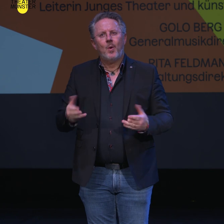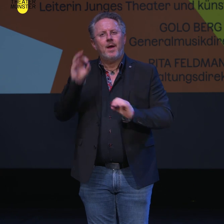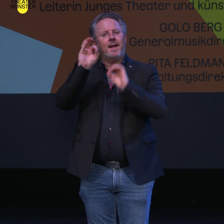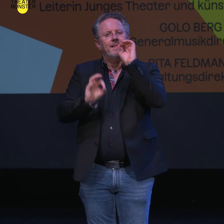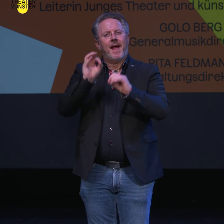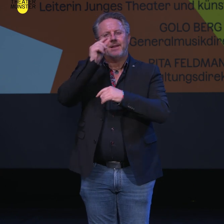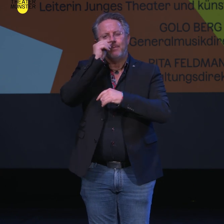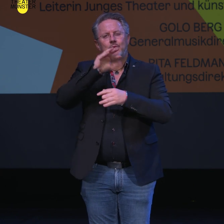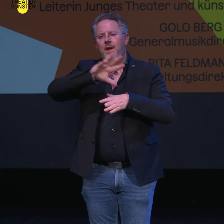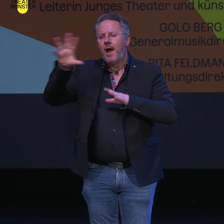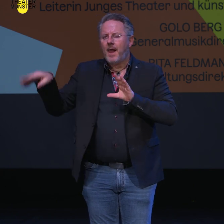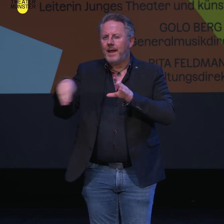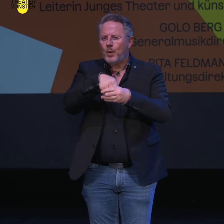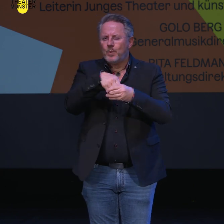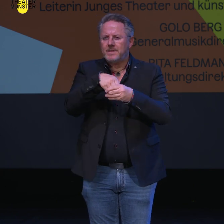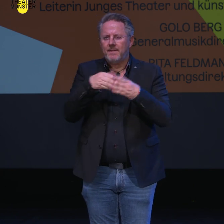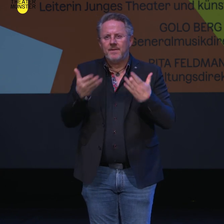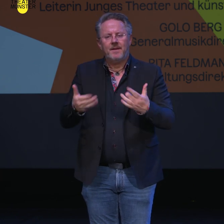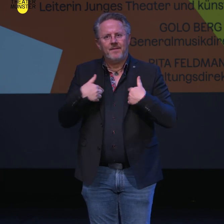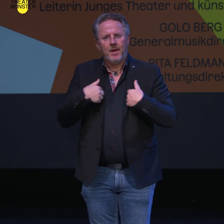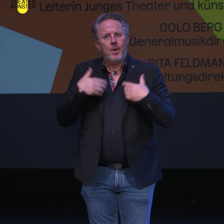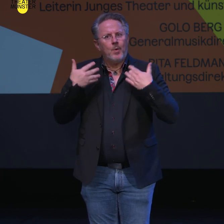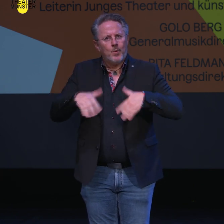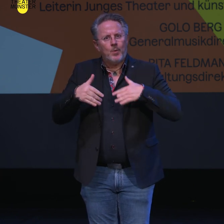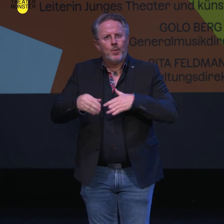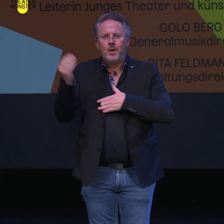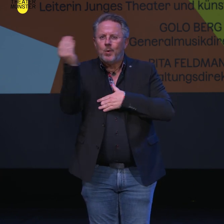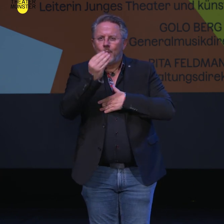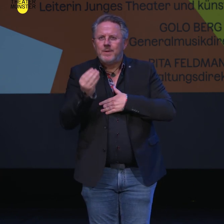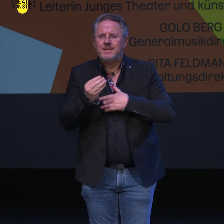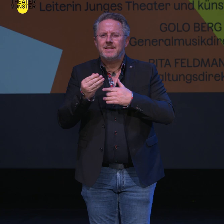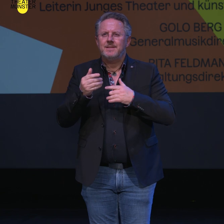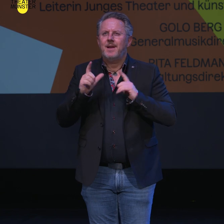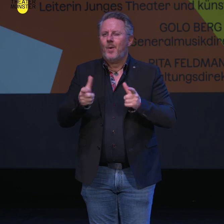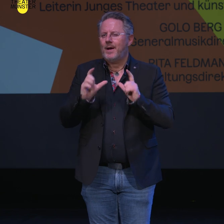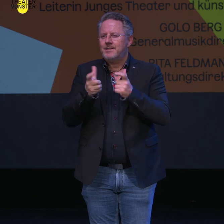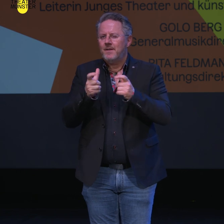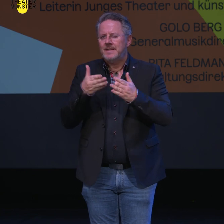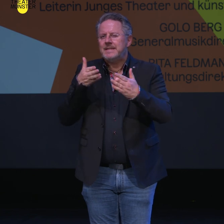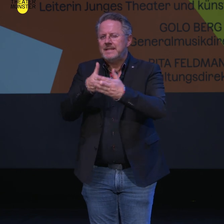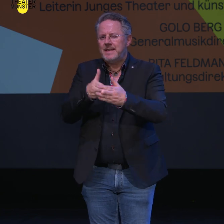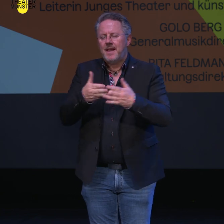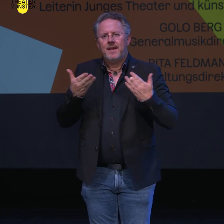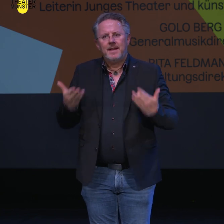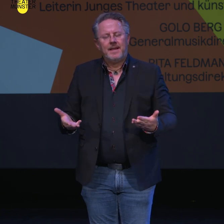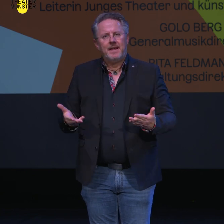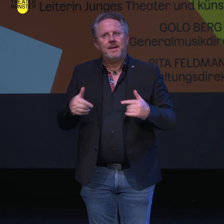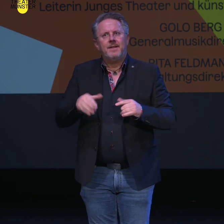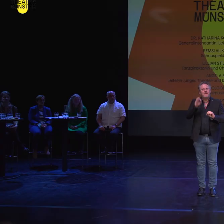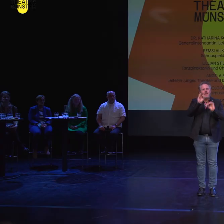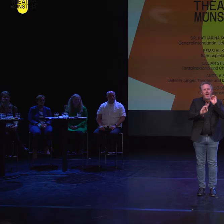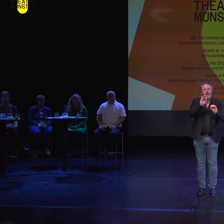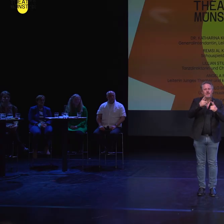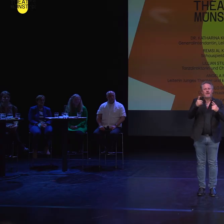Münster alles inklusiv haben wir uns hier ein ehrgeiziges künstlerisches und gesellschaftliches Ziel gesetzt. Wir denken, dass Theater und Musik